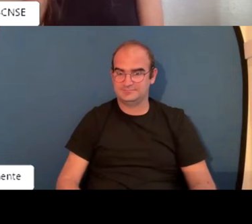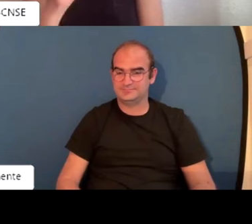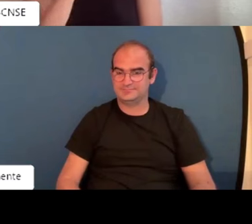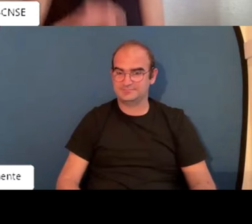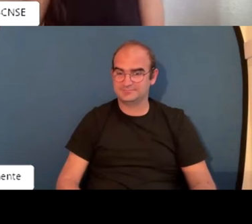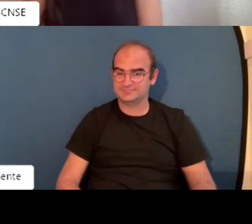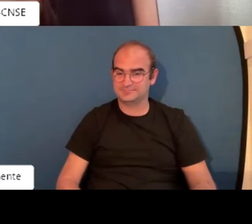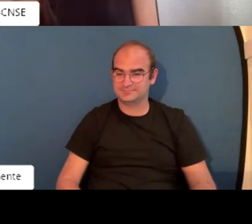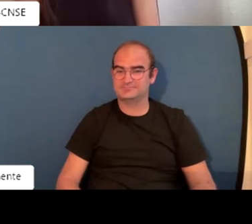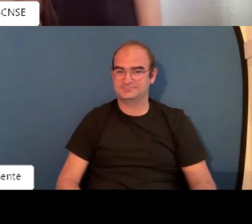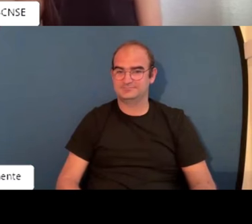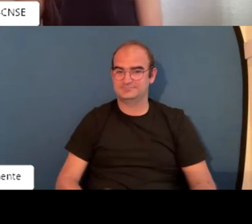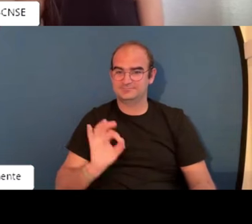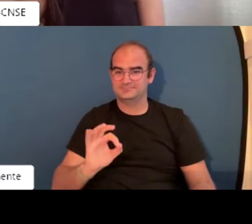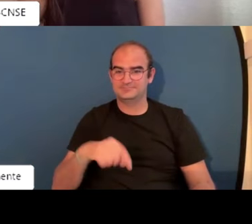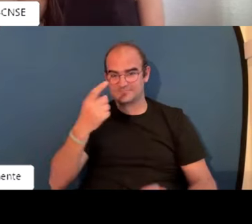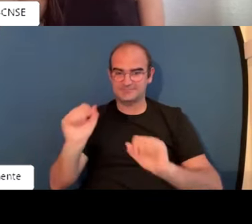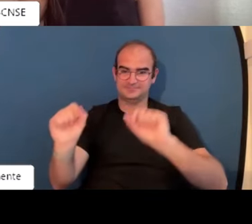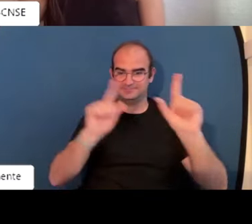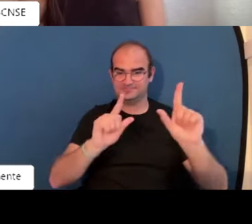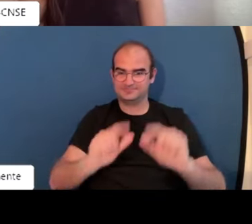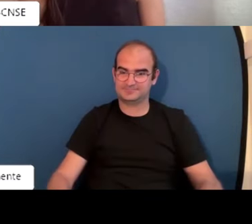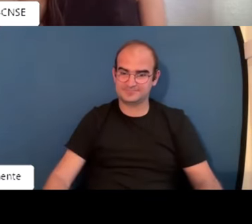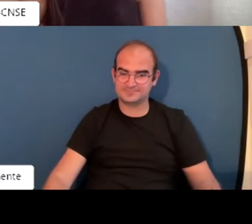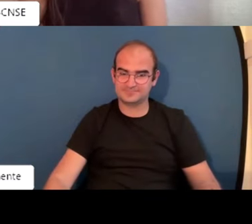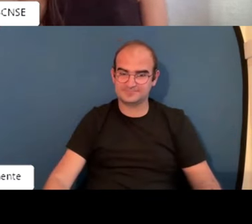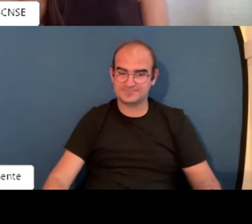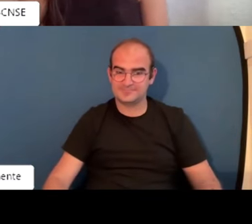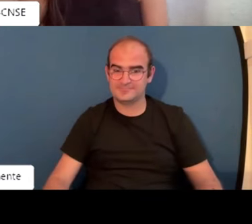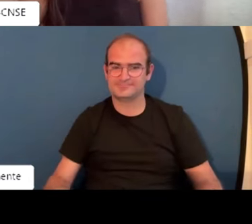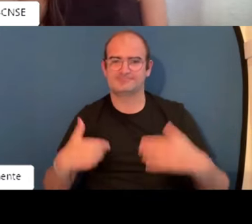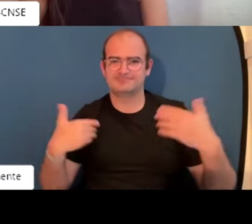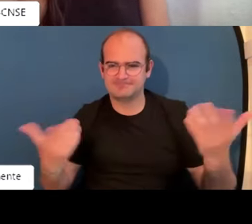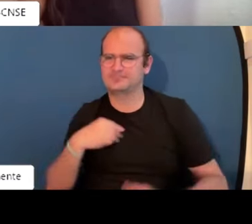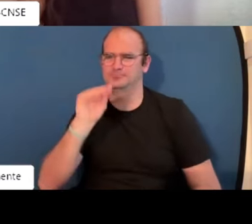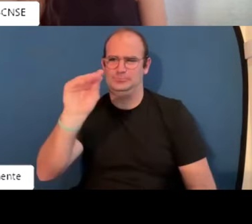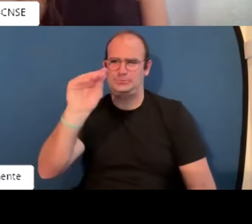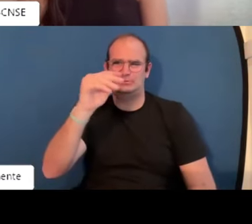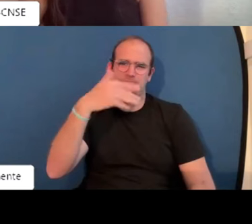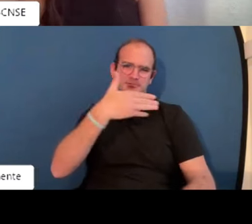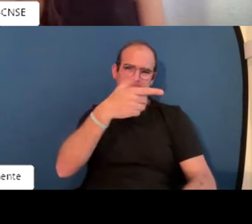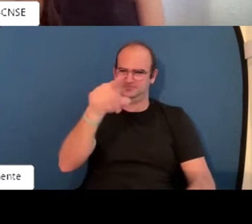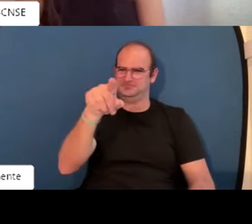patas son las fundamentales para tener ese éxito en la búsqueda de empleo. Toda la razón, Pérez.